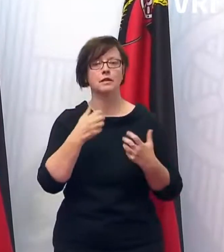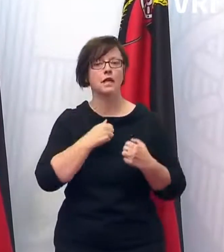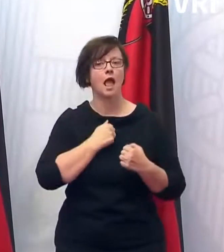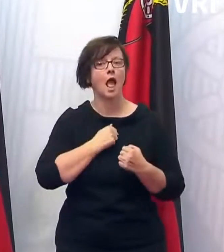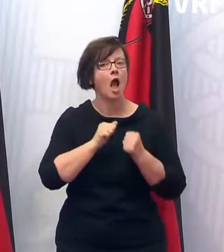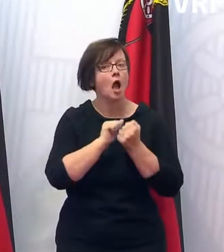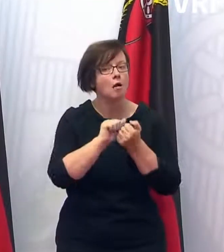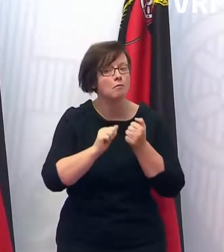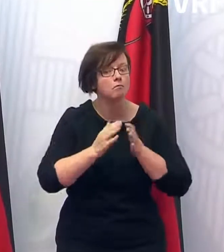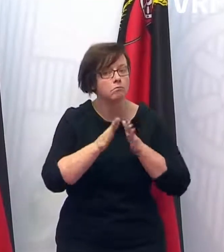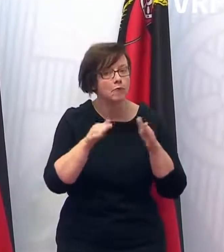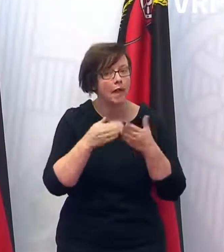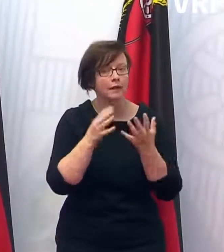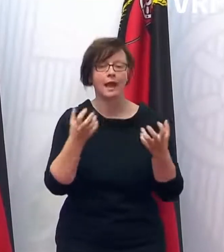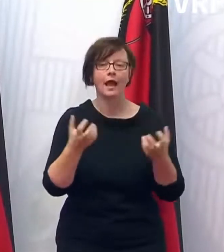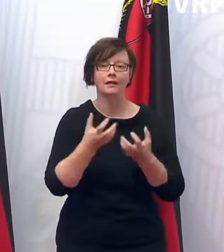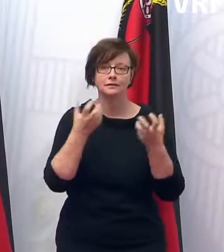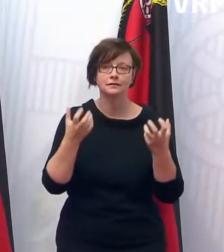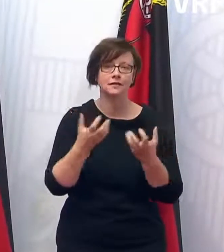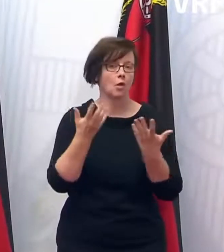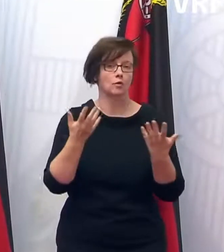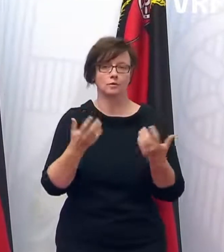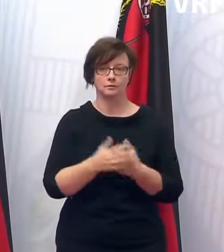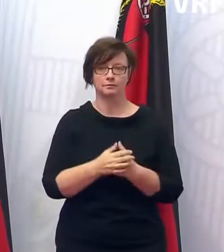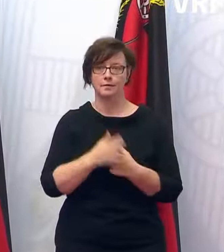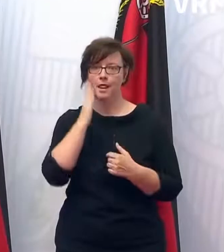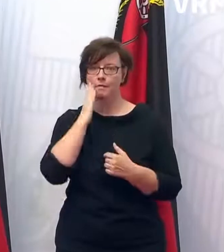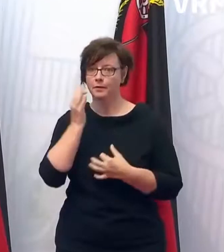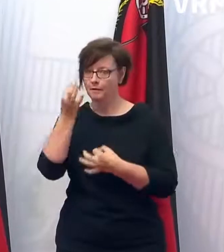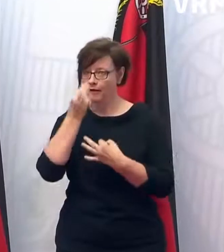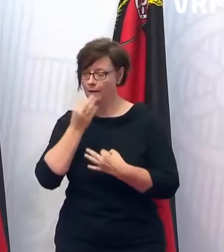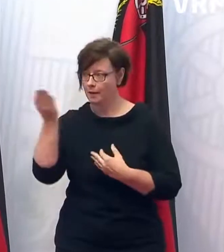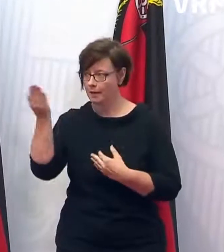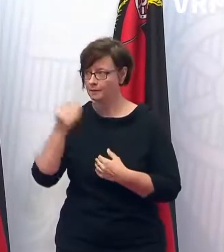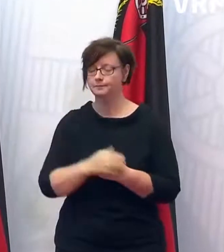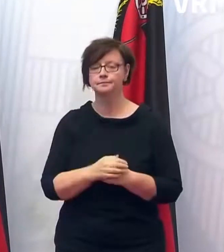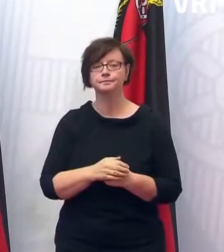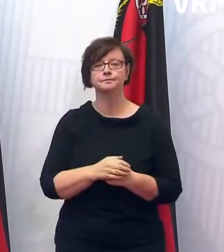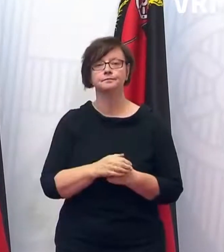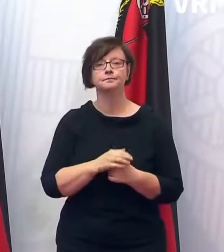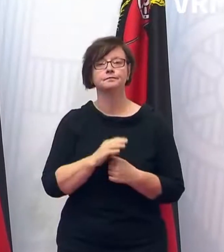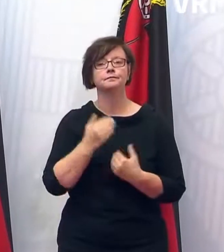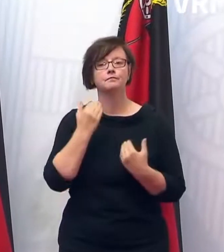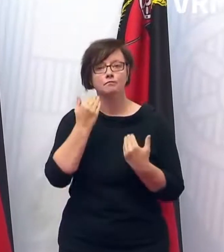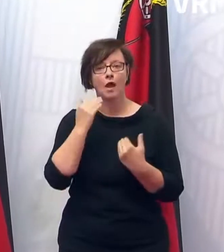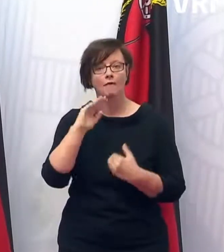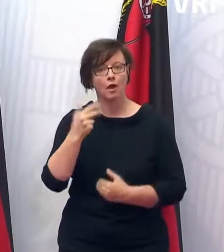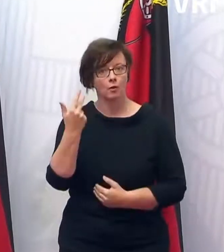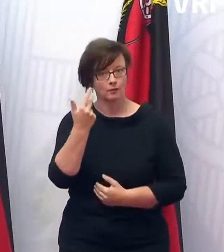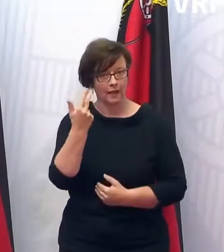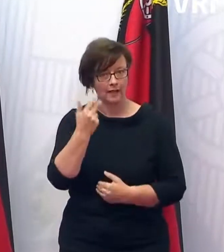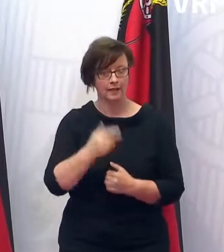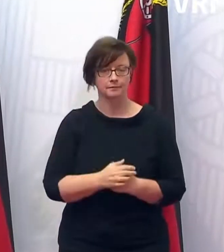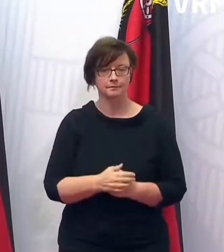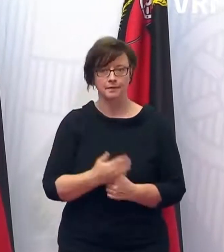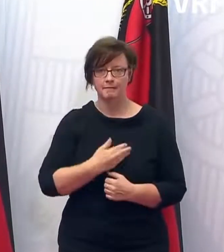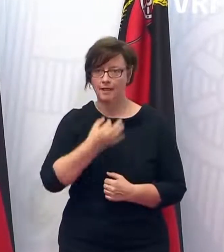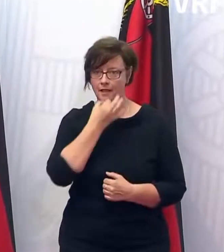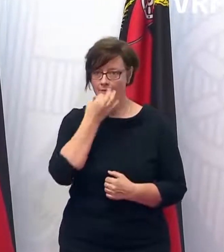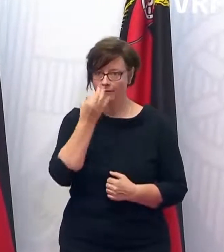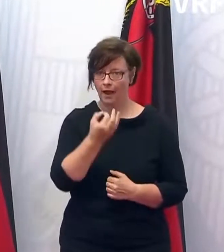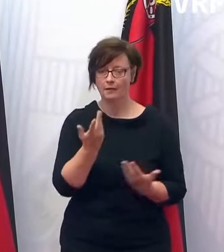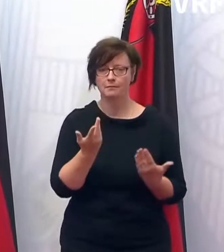und Thermen fragen. Bitte Matthias Zahn. Ja, ich grüße Sie, Frau Dreyer. Ich wollte Fragen zu den